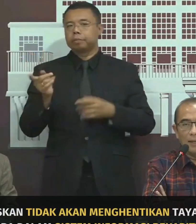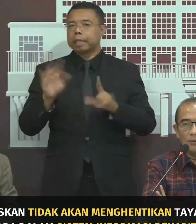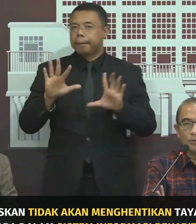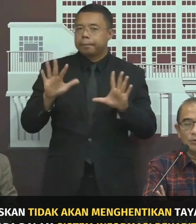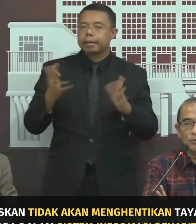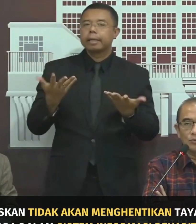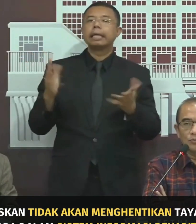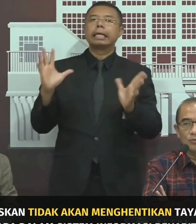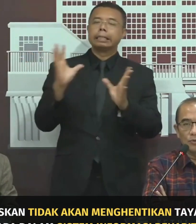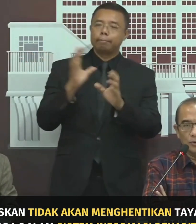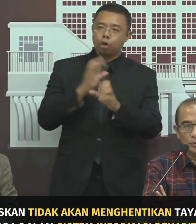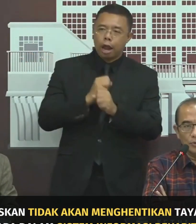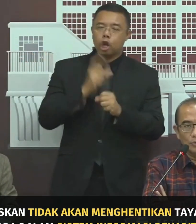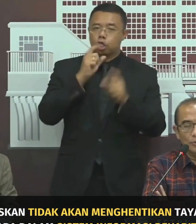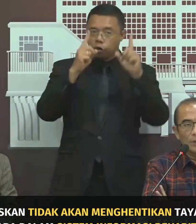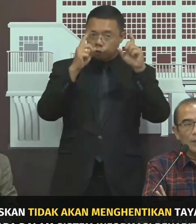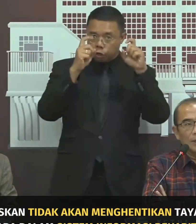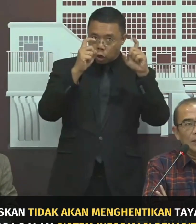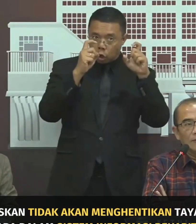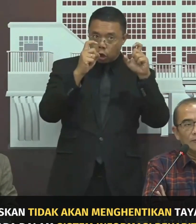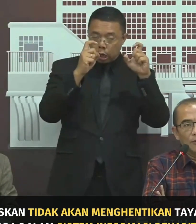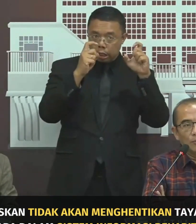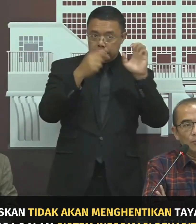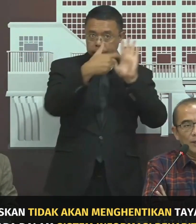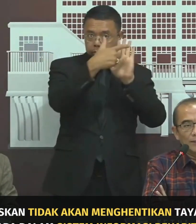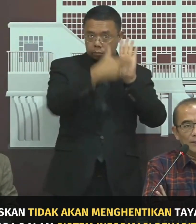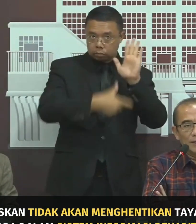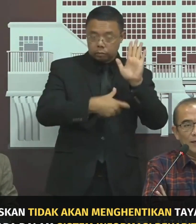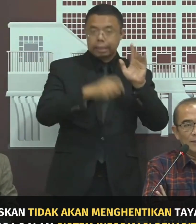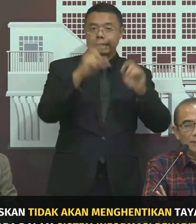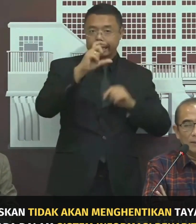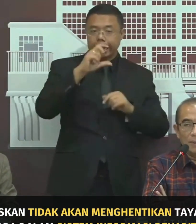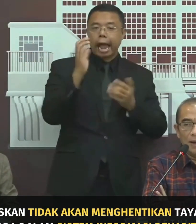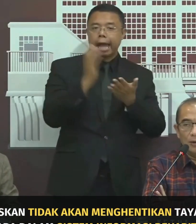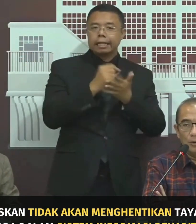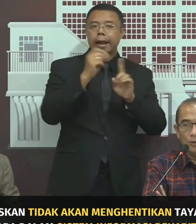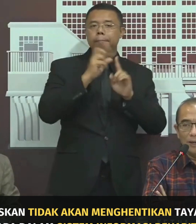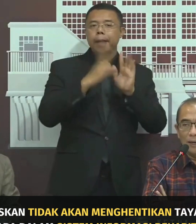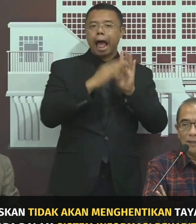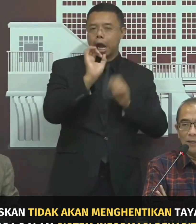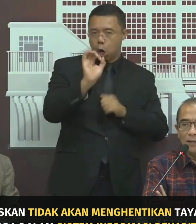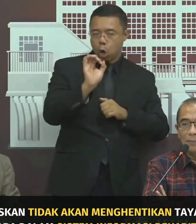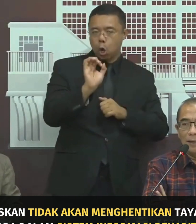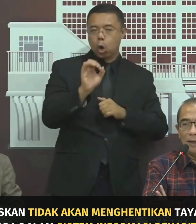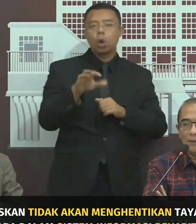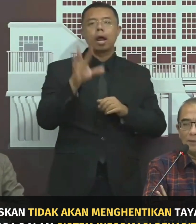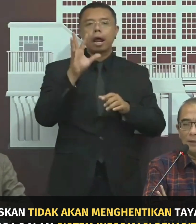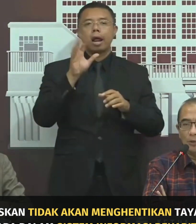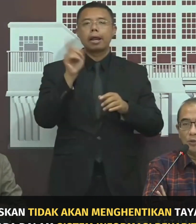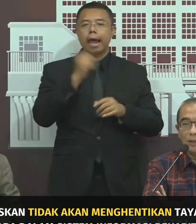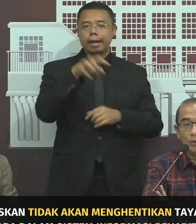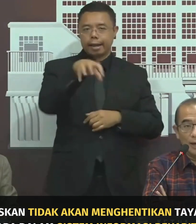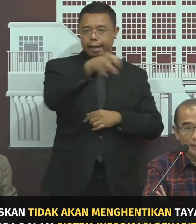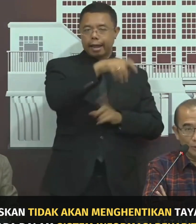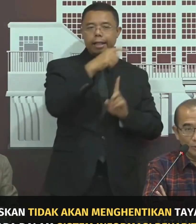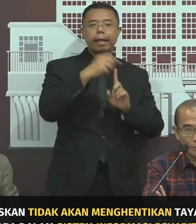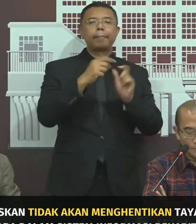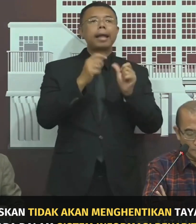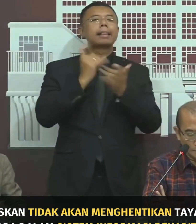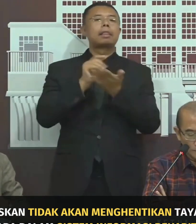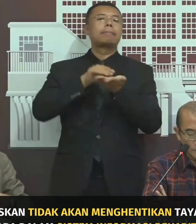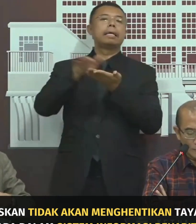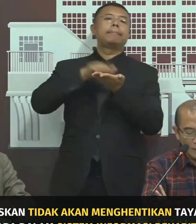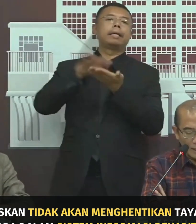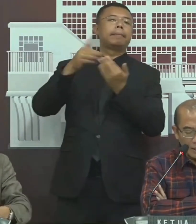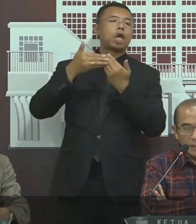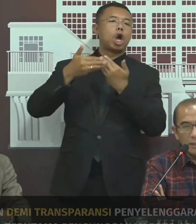Intinya untuk foto formulir C hasil plano yang ada di TPS itu kita unggah terus